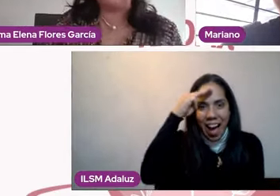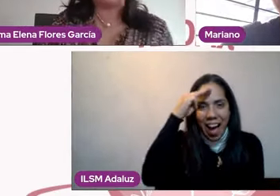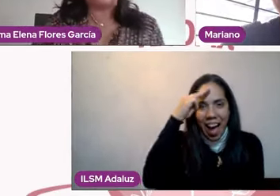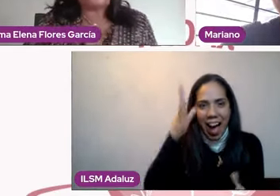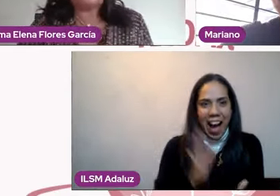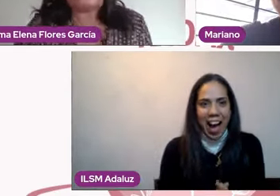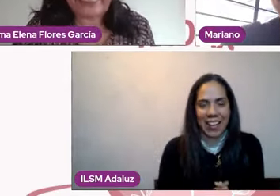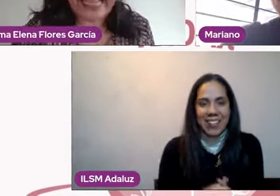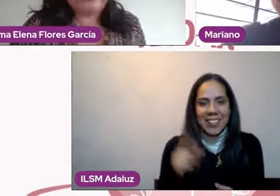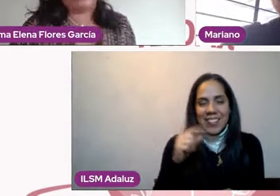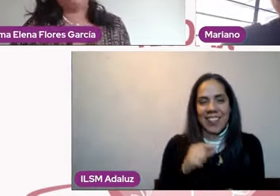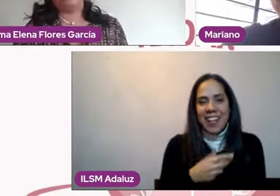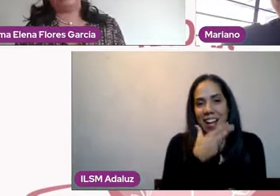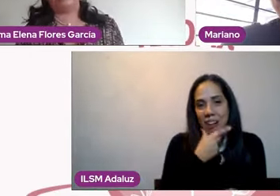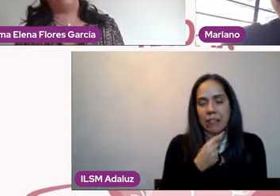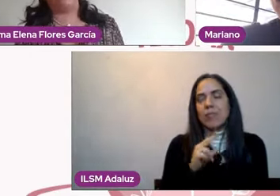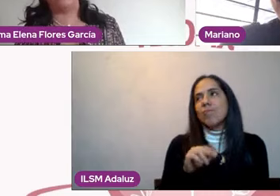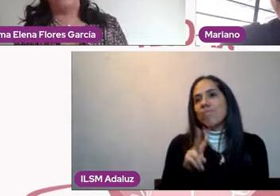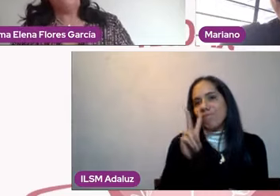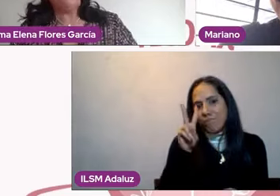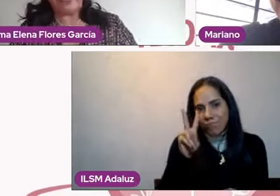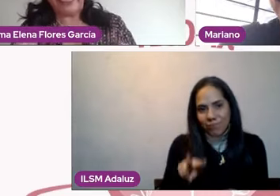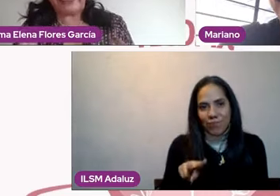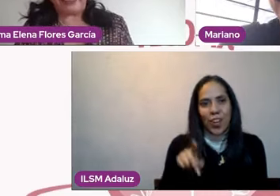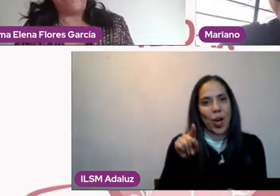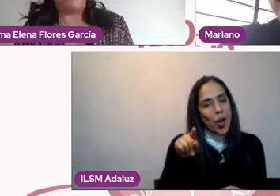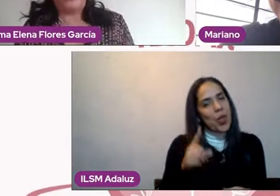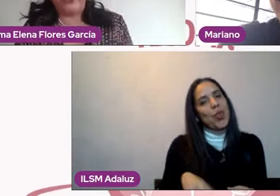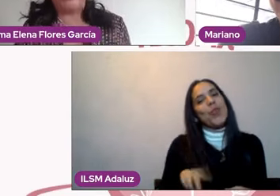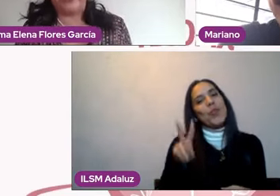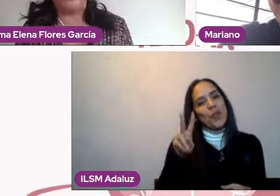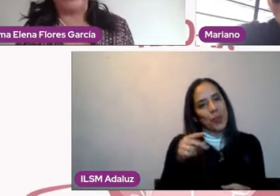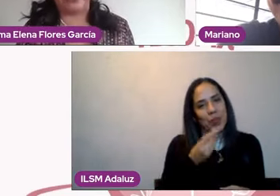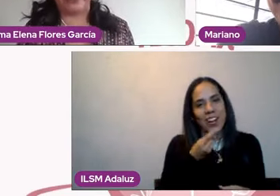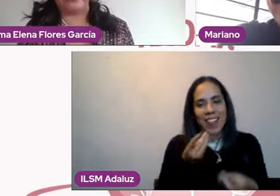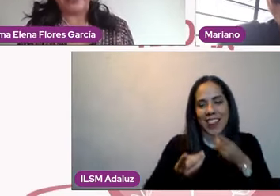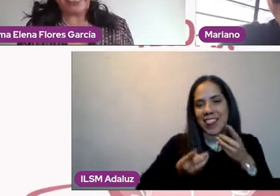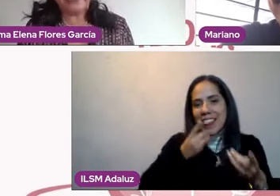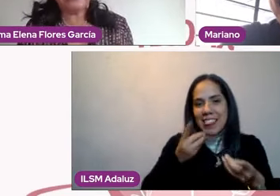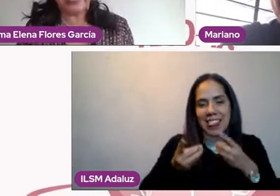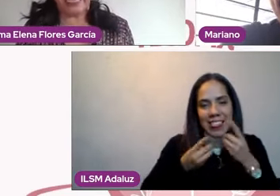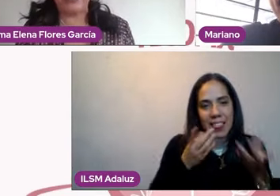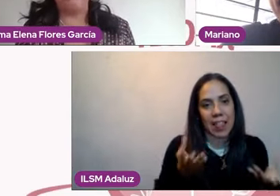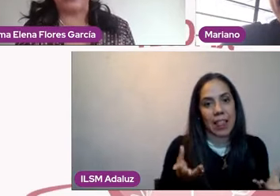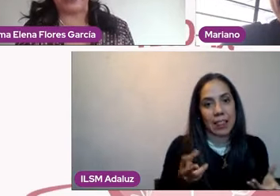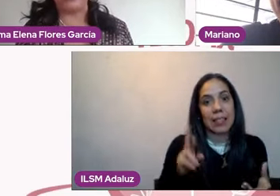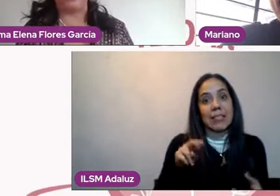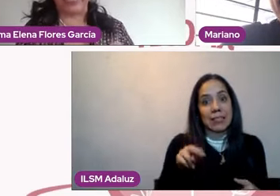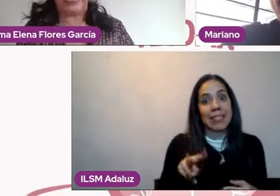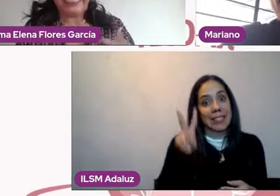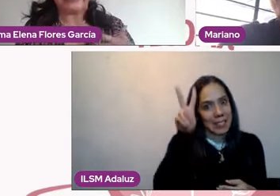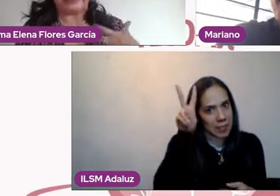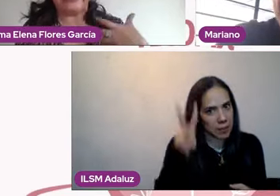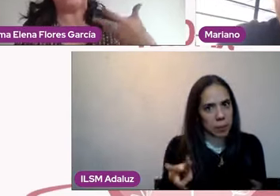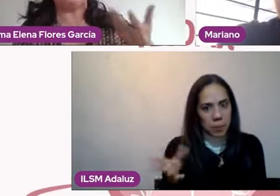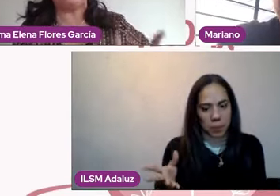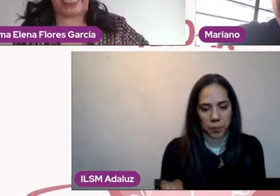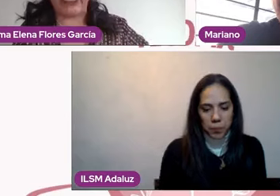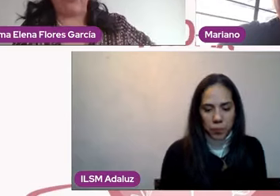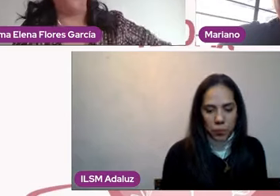porque tienes tanta verdad, vamos. En estas postulaciones que das, es real, Mariano, sea,